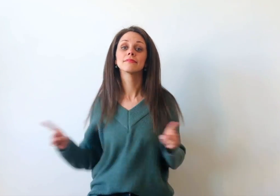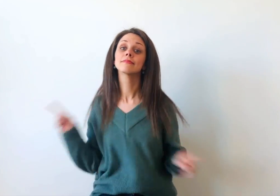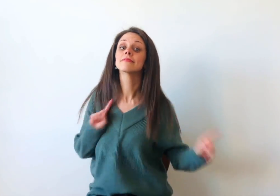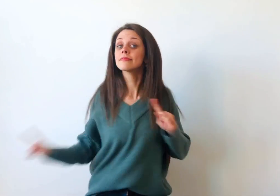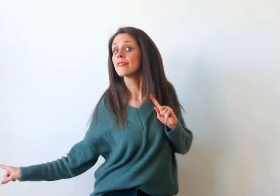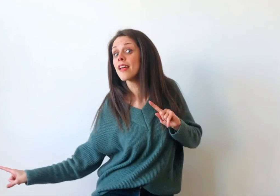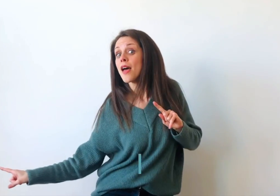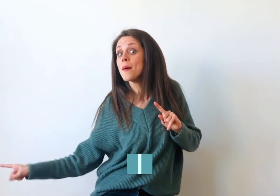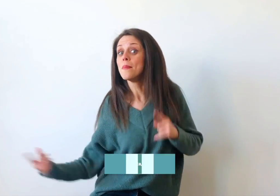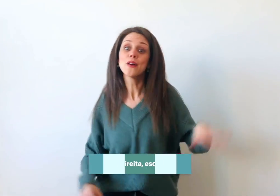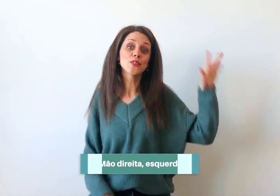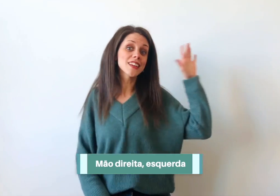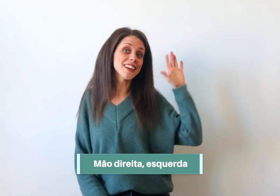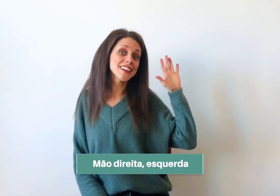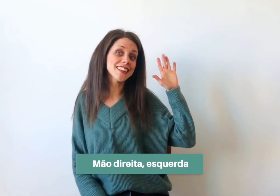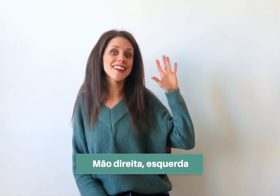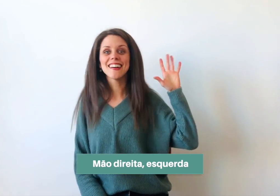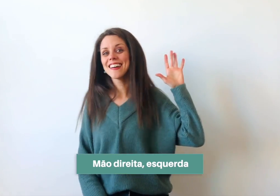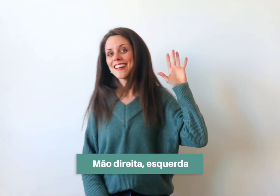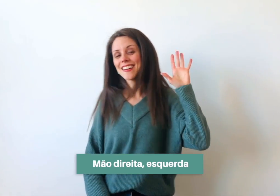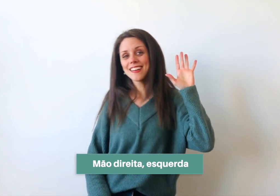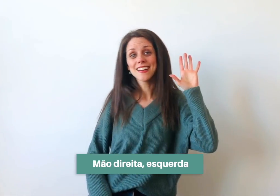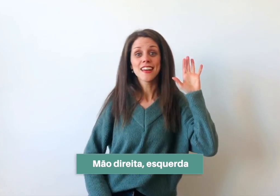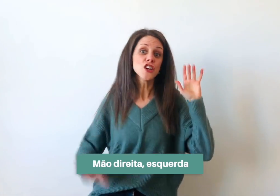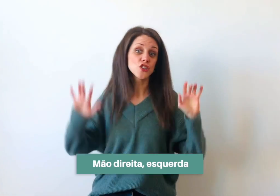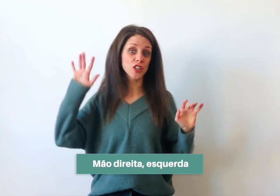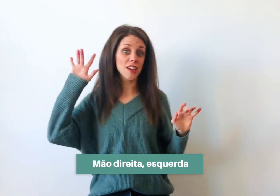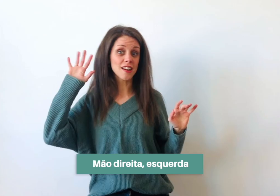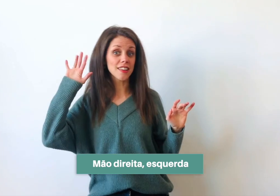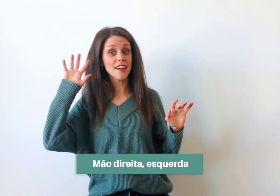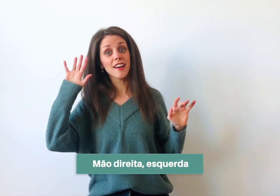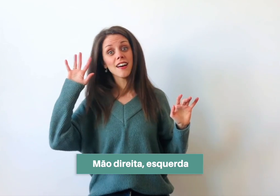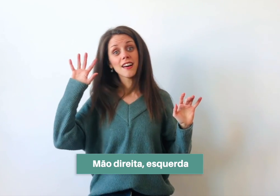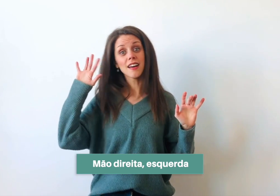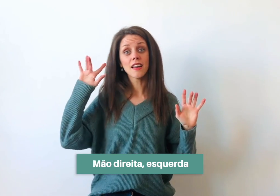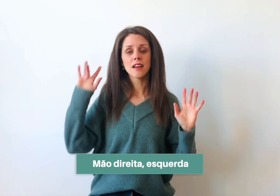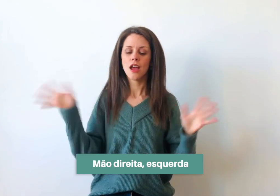Mão direita e esquerda